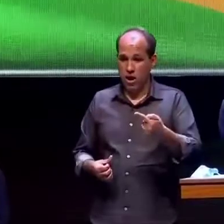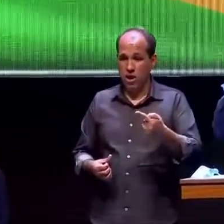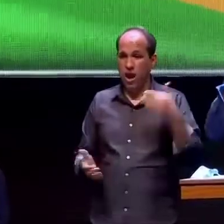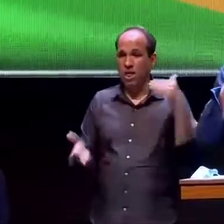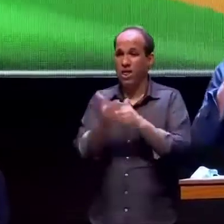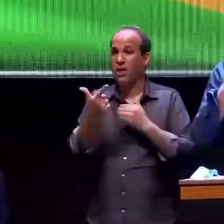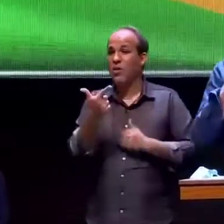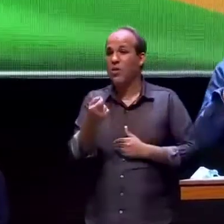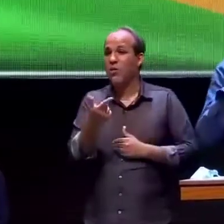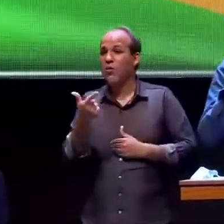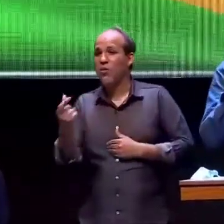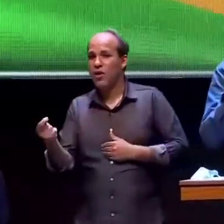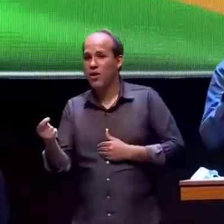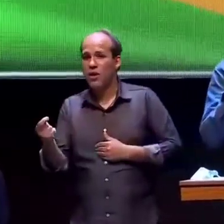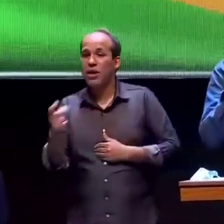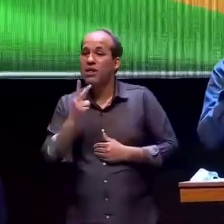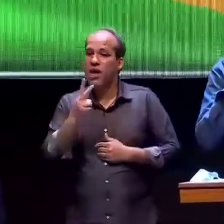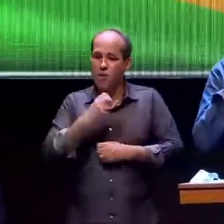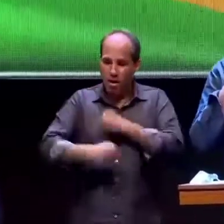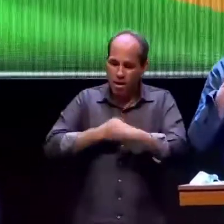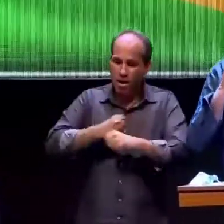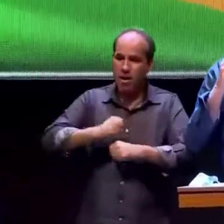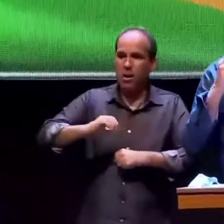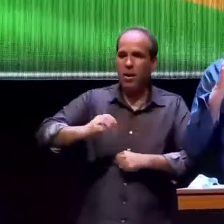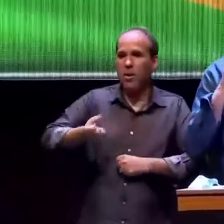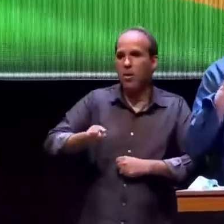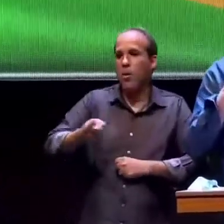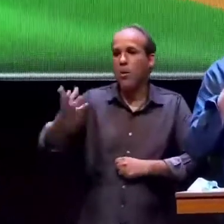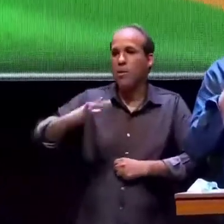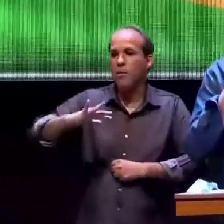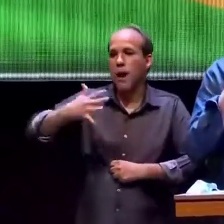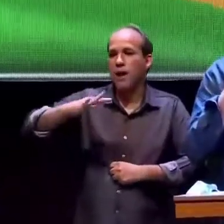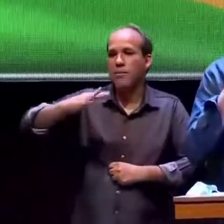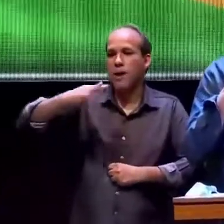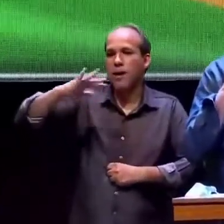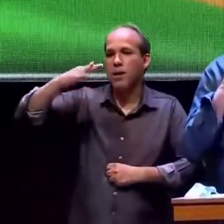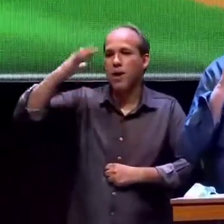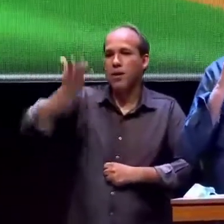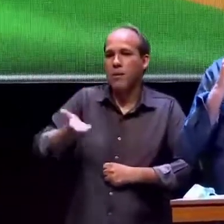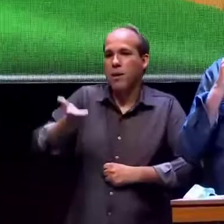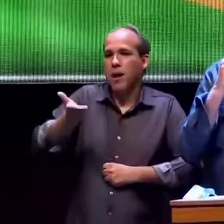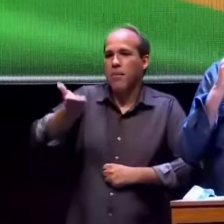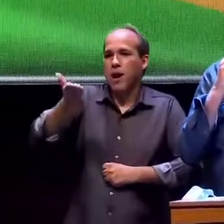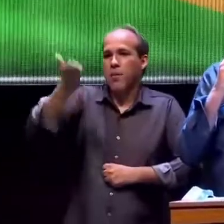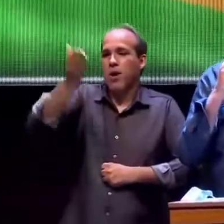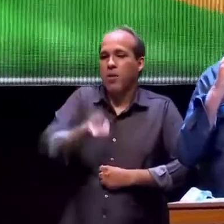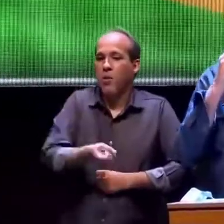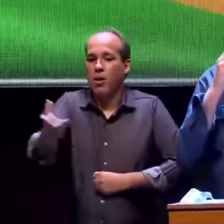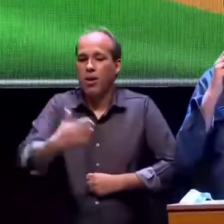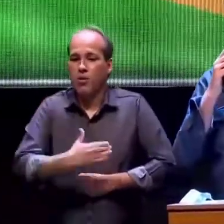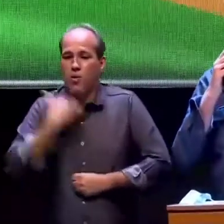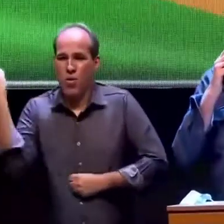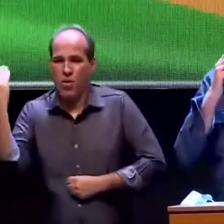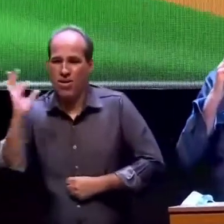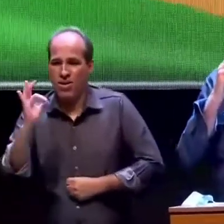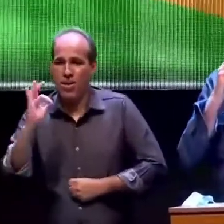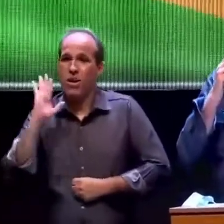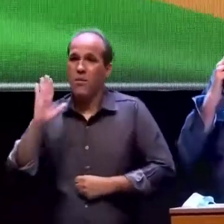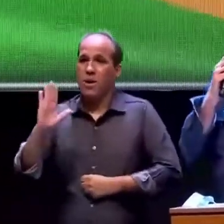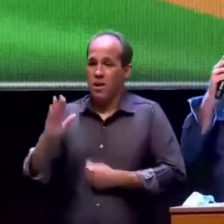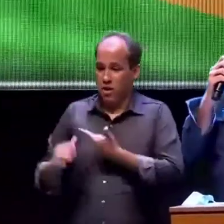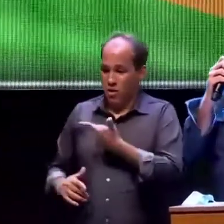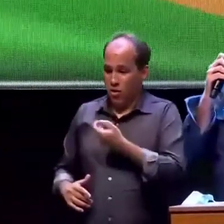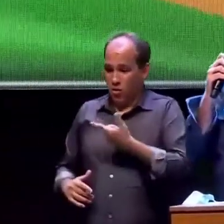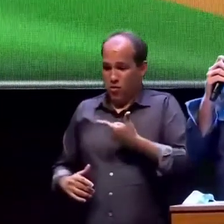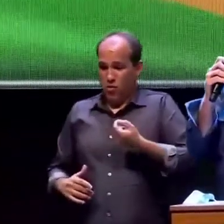gente vê que ano a ano é crescente o número de óbitos e é natural mas quando chega em 20 ele dá um salto um pouquinho maior